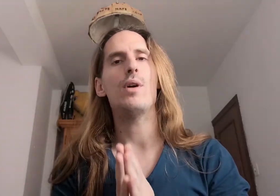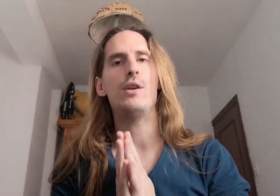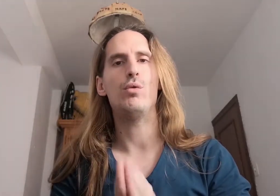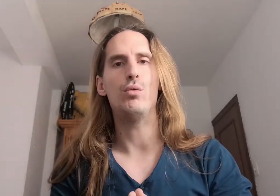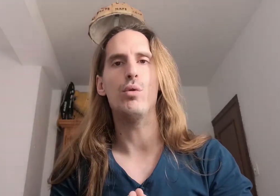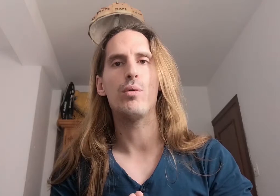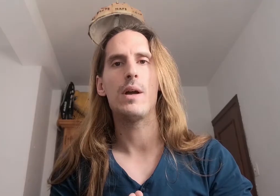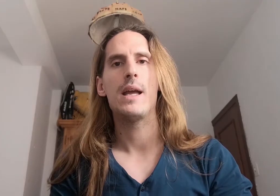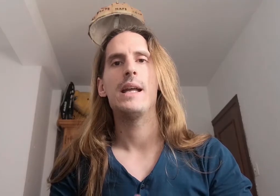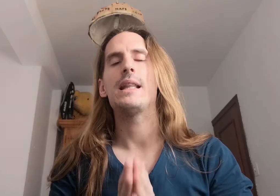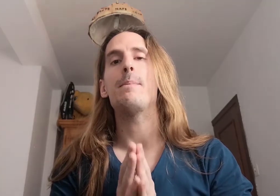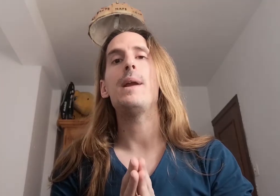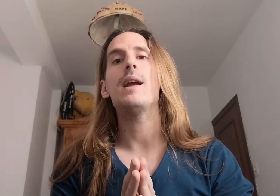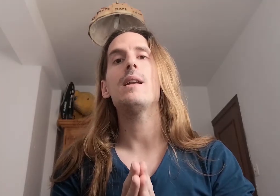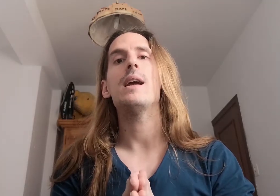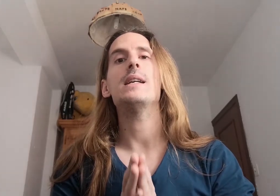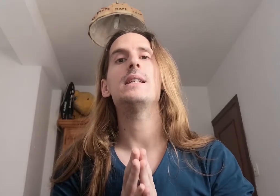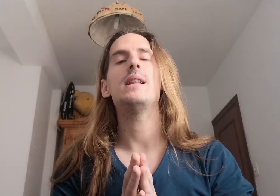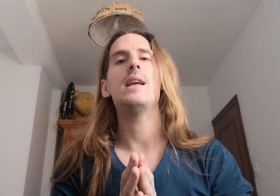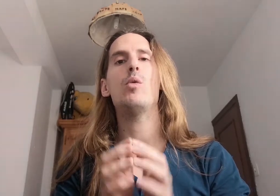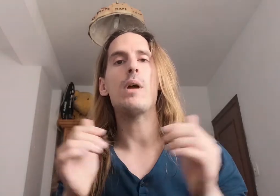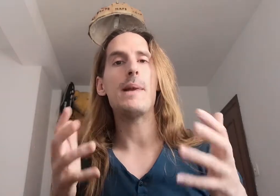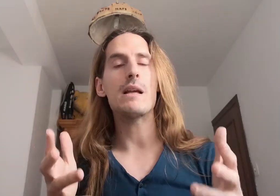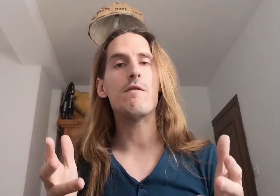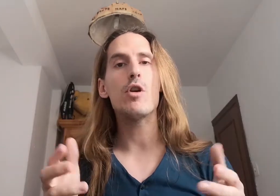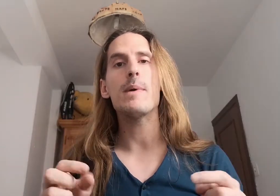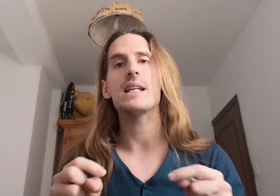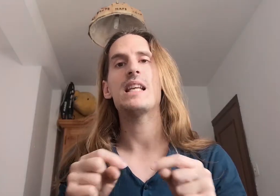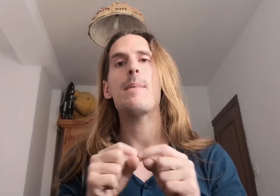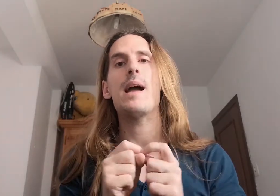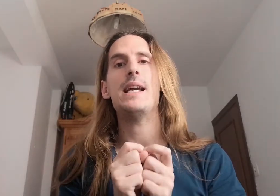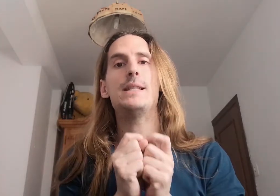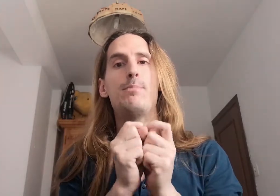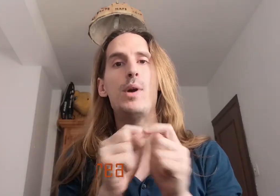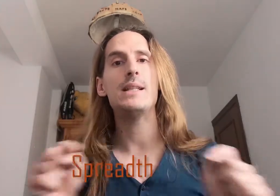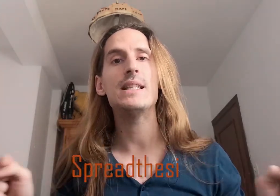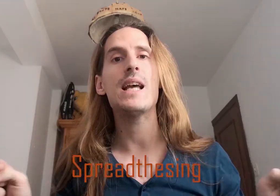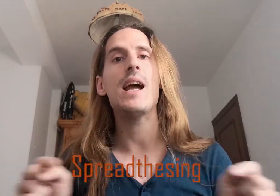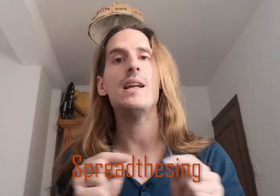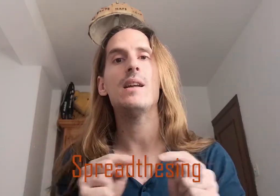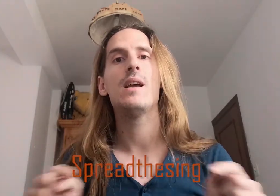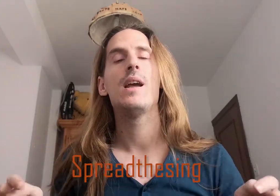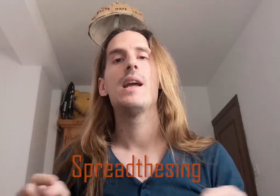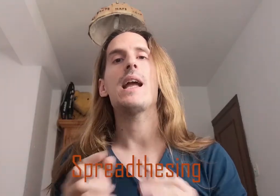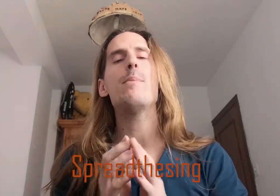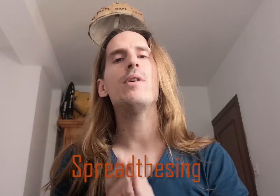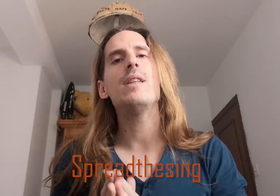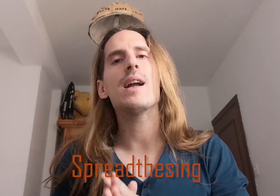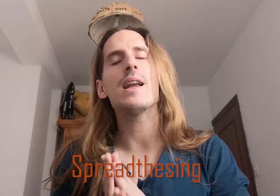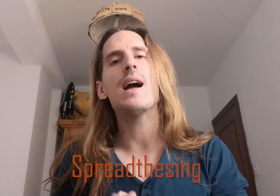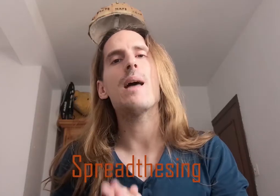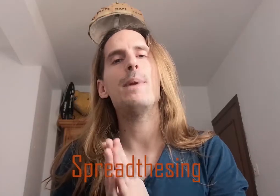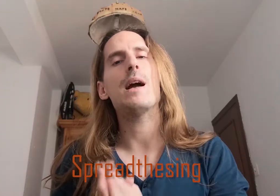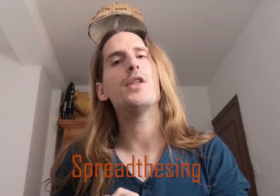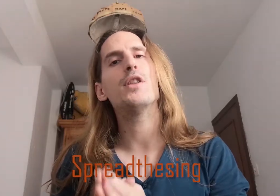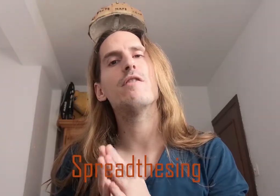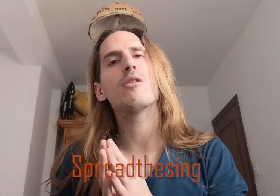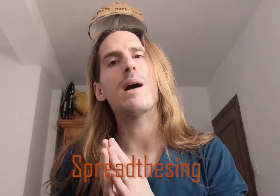en youtube también existe una plataforma que se llama spread design que ahí podéis descargar la aplicación de forma